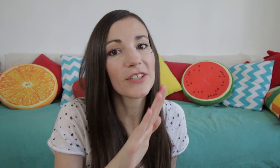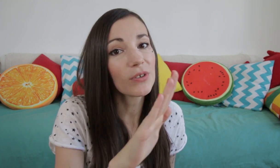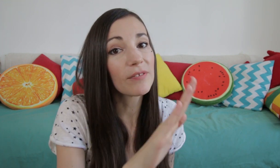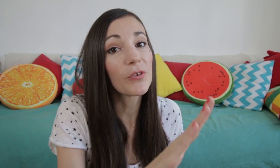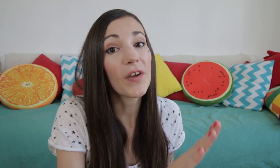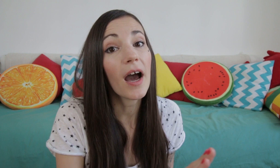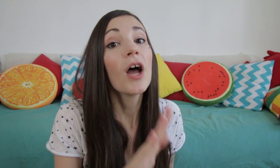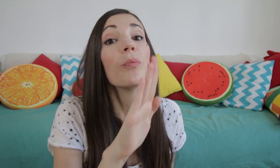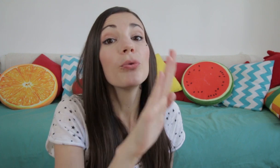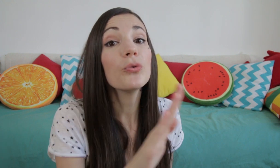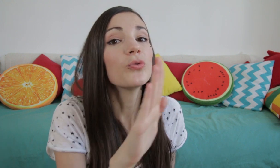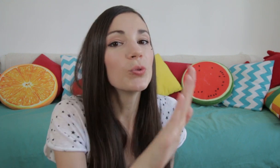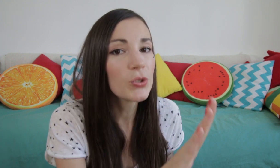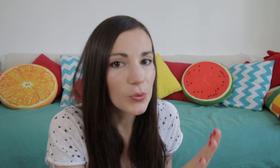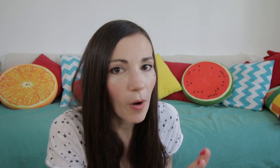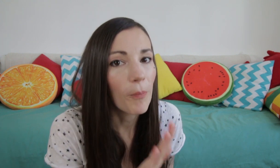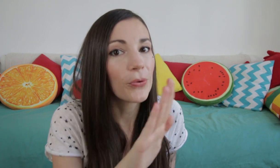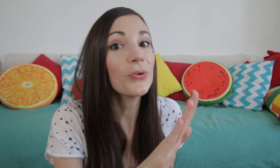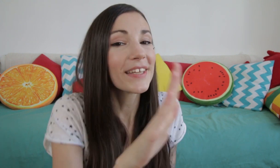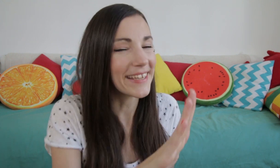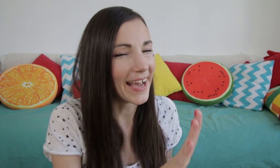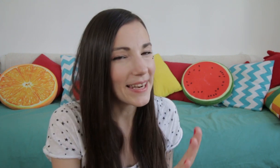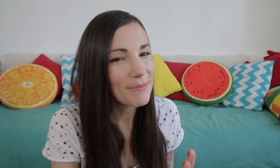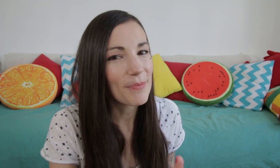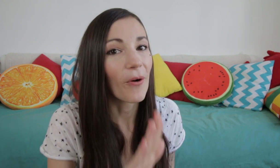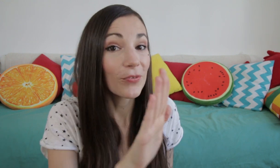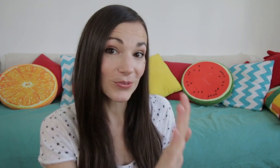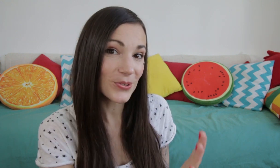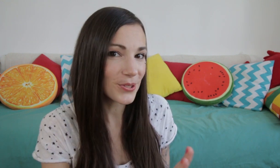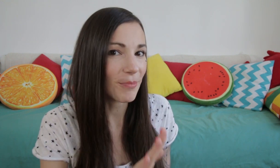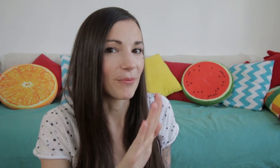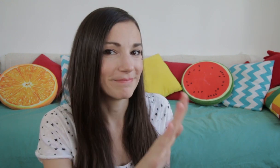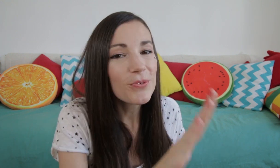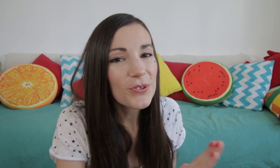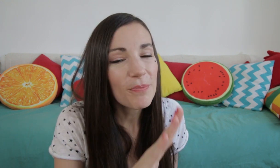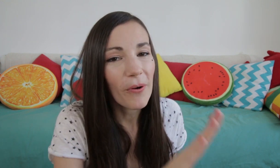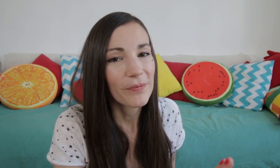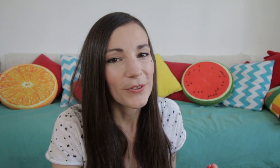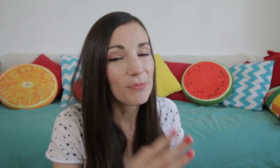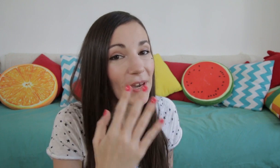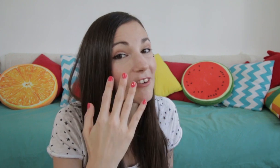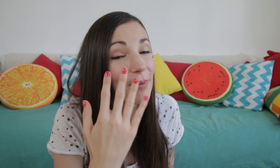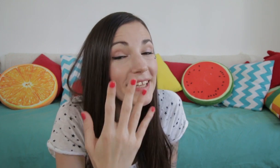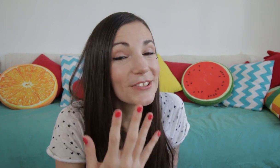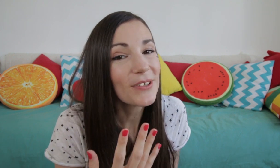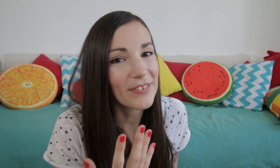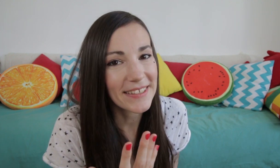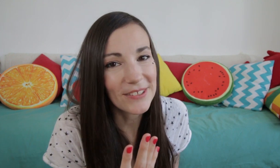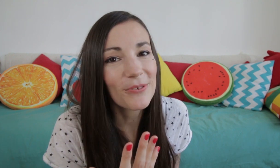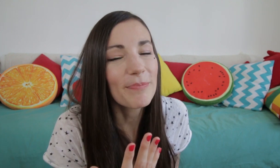action qu'il faut faire plus doucement, plus calmement. Doucement. Doucement. Ne me crève pas les yeux avec tes ongles,